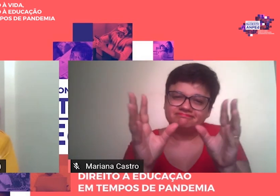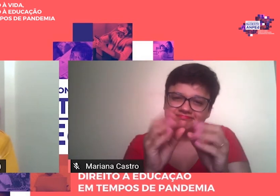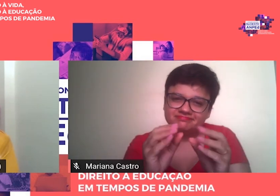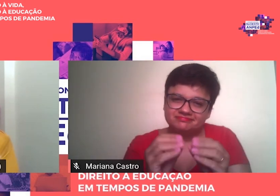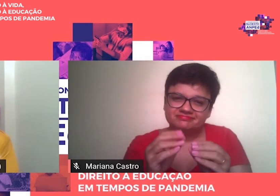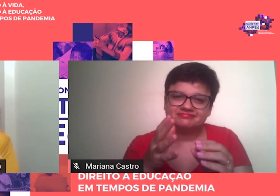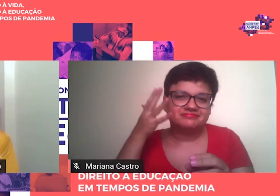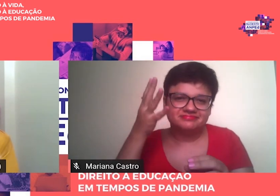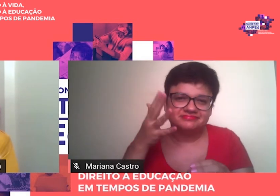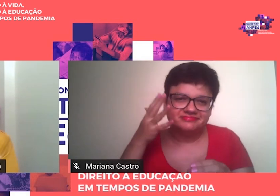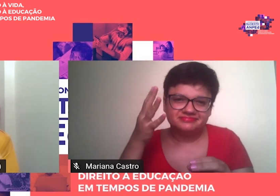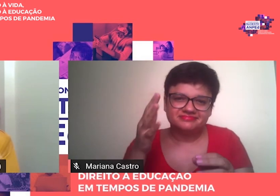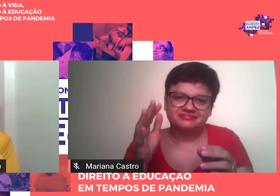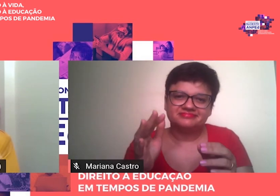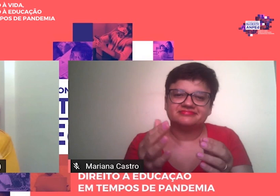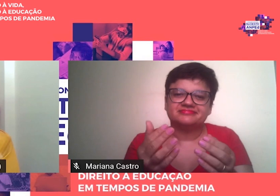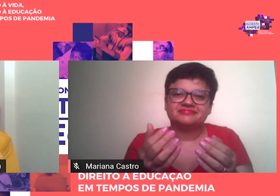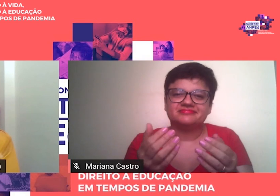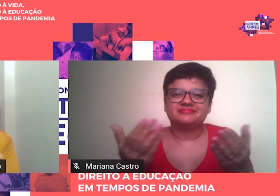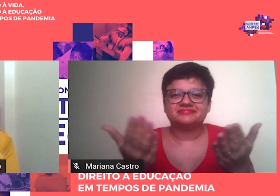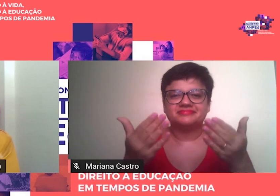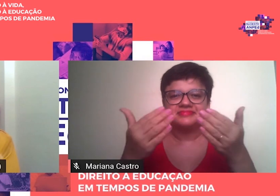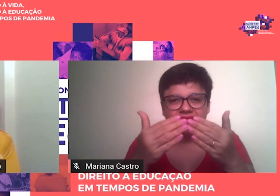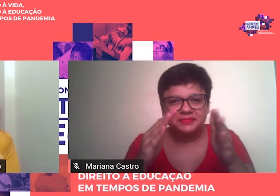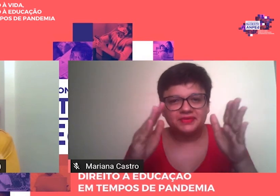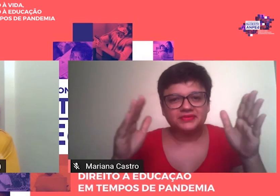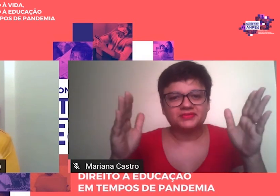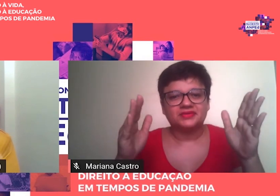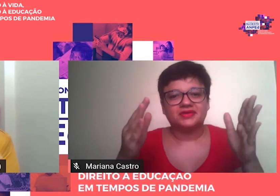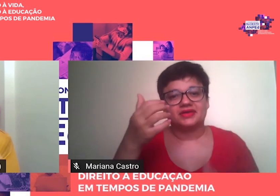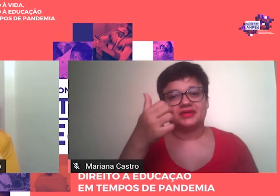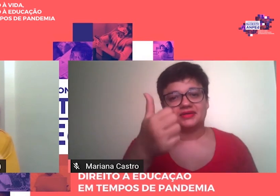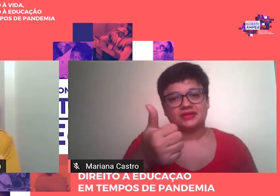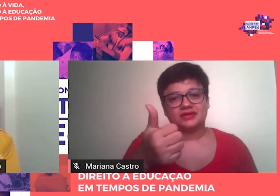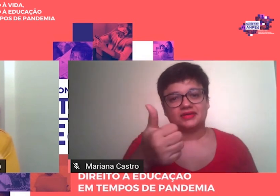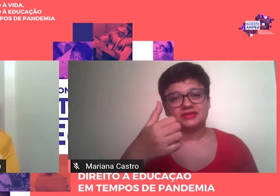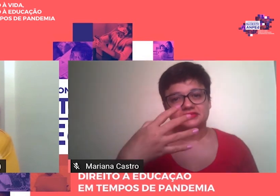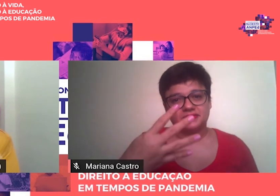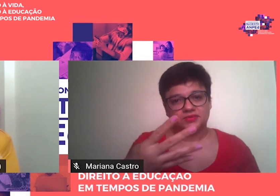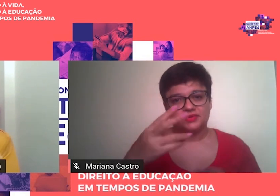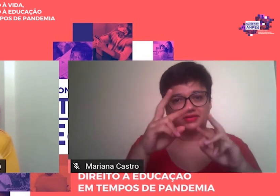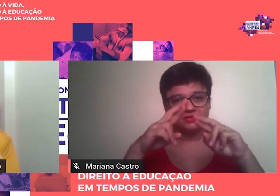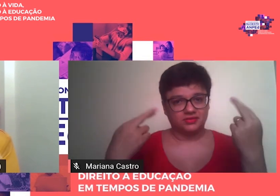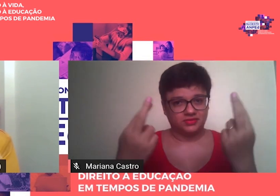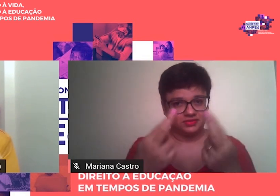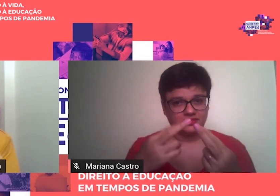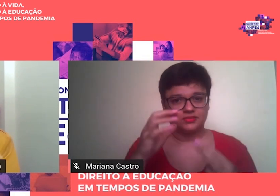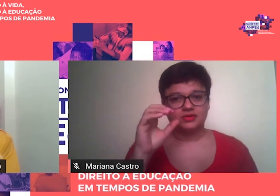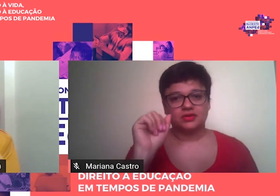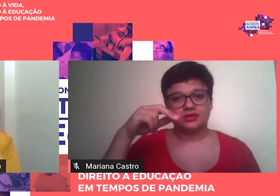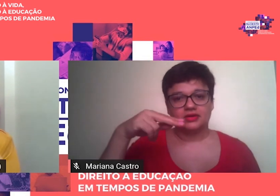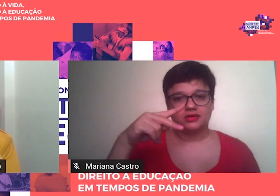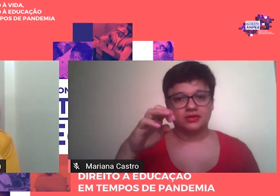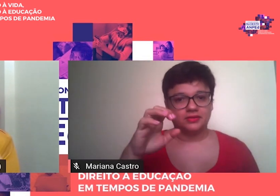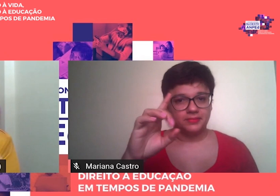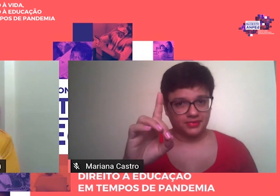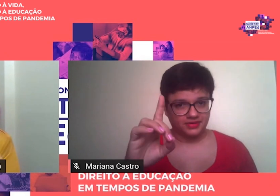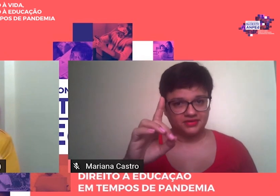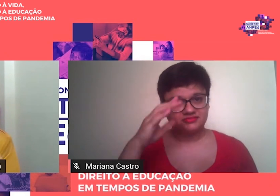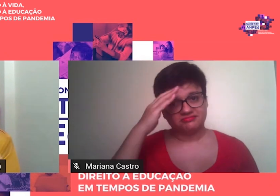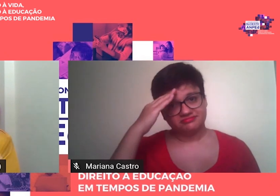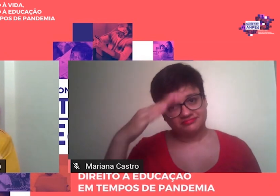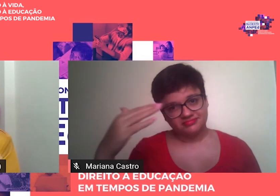essa abertura A 14ª reunião Regional Da Ampede Sudeste Homenageia O professor